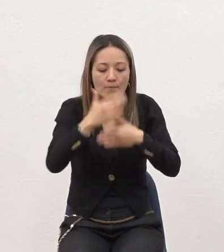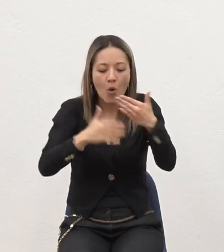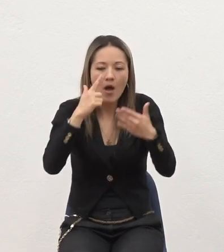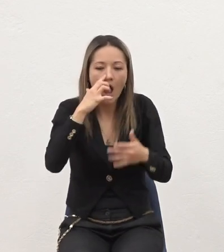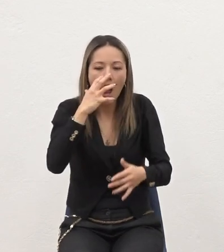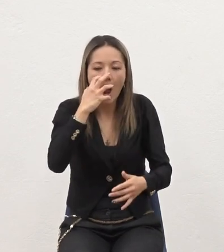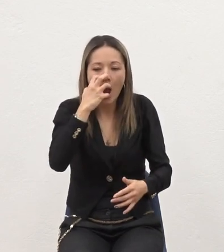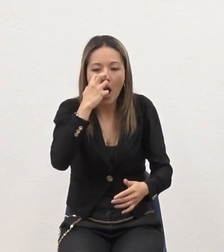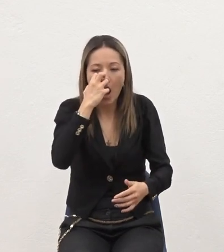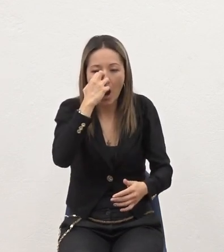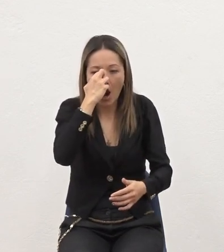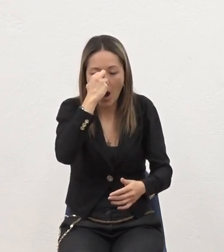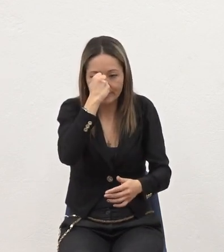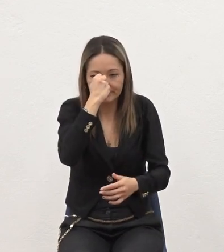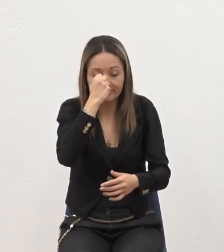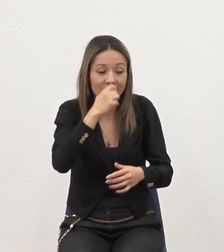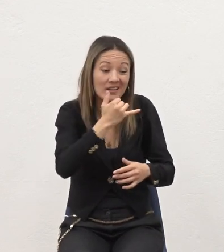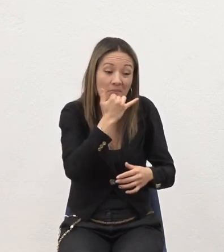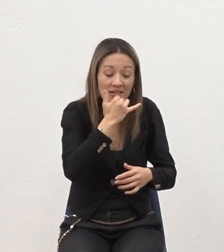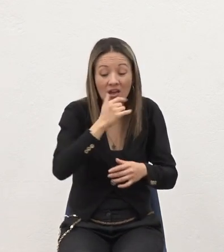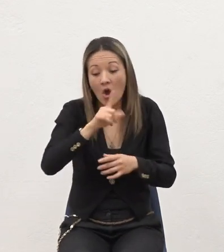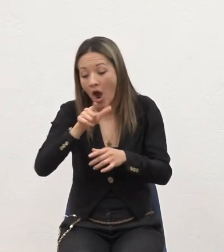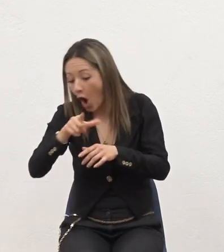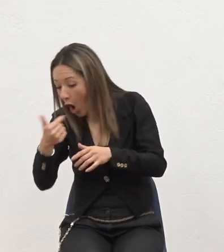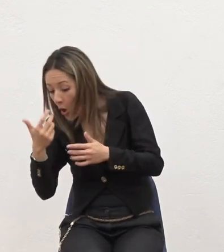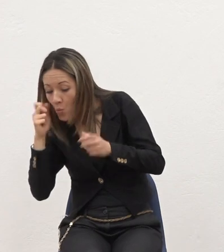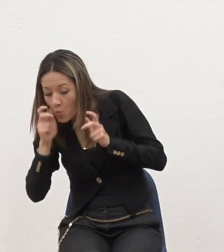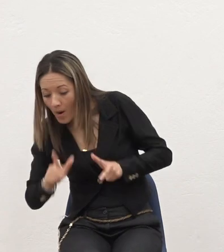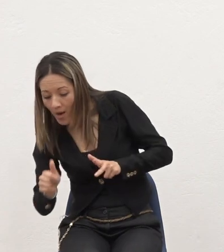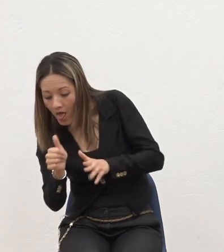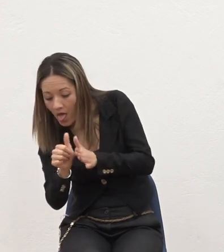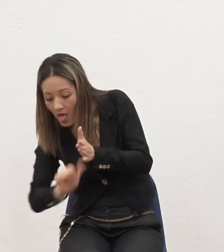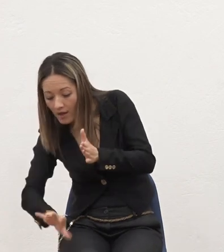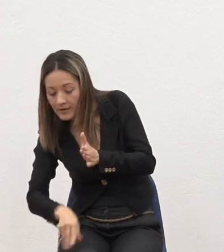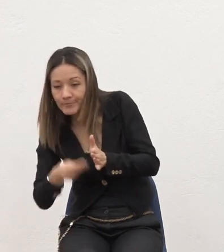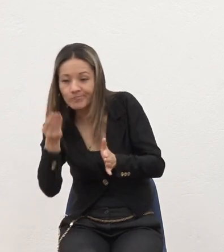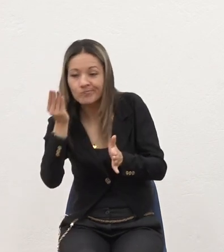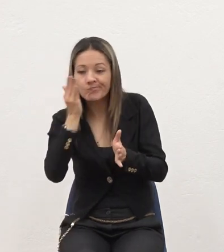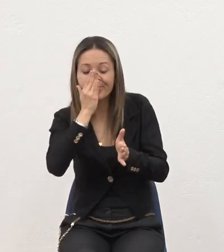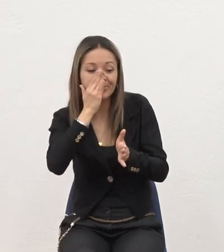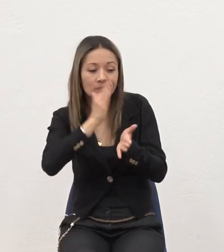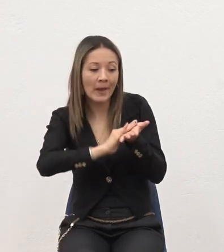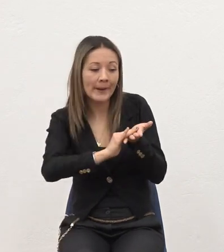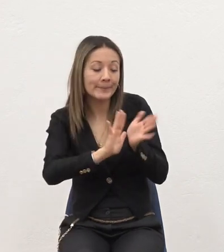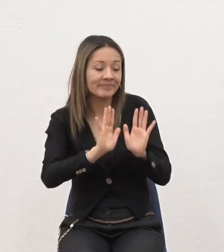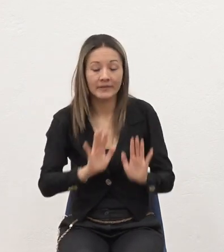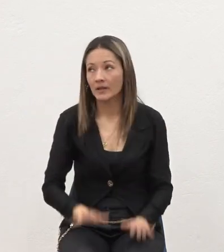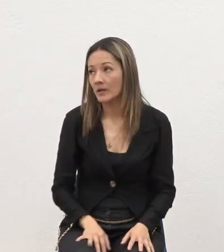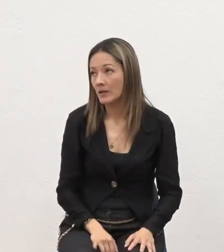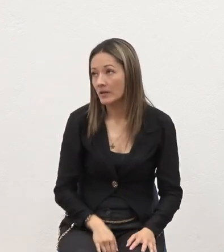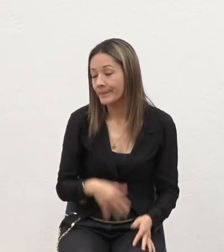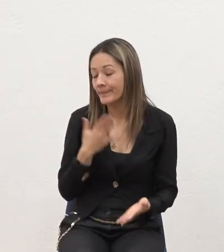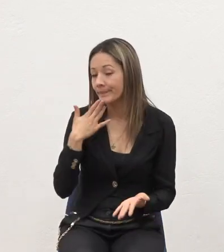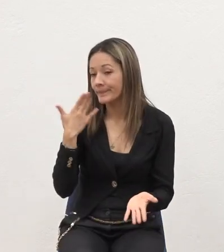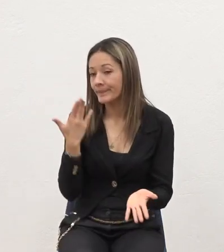Y va a tocar Hacerle un injerto Y yo Bueno pues Bueno Si yo decía Bueno si